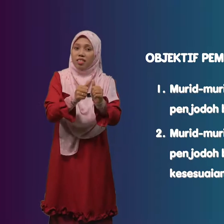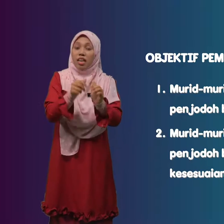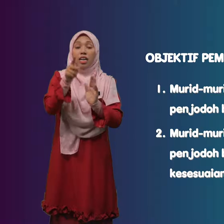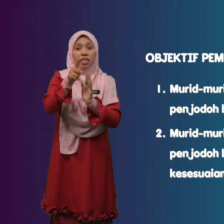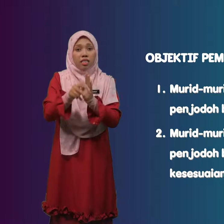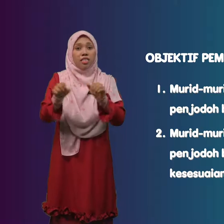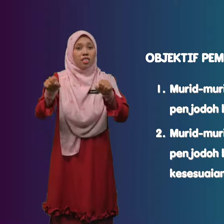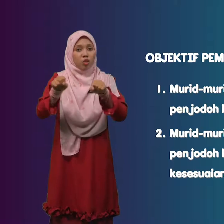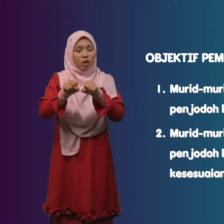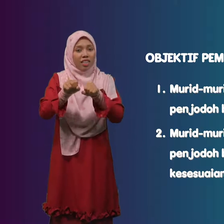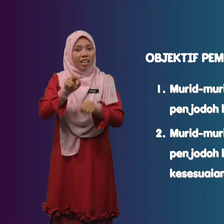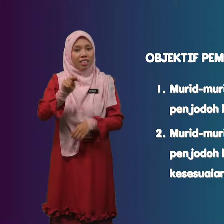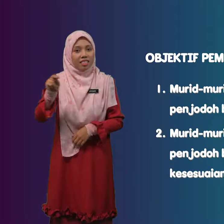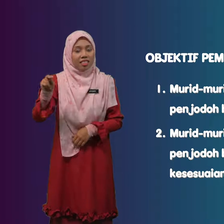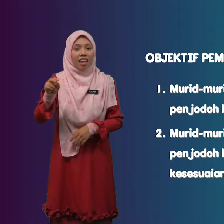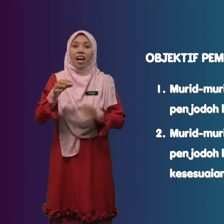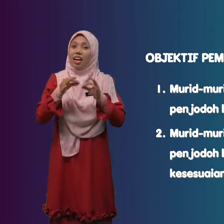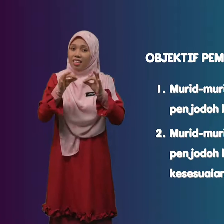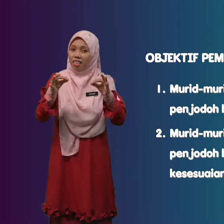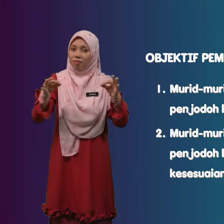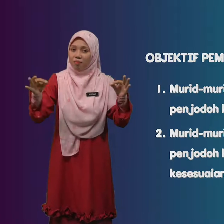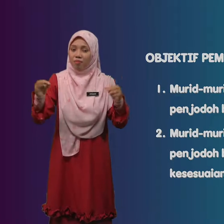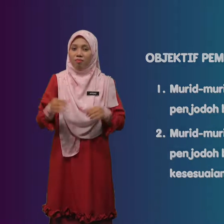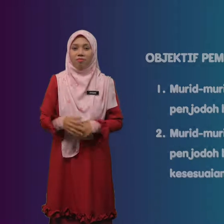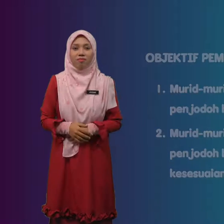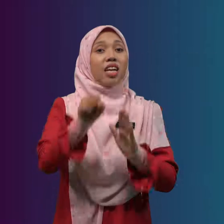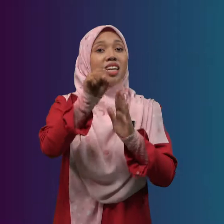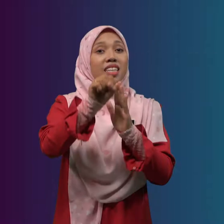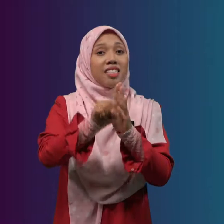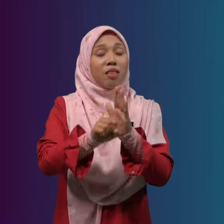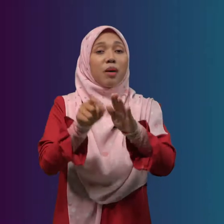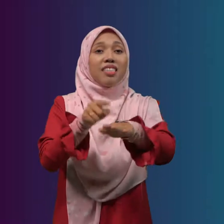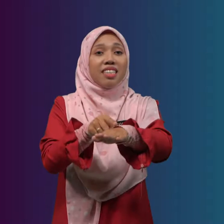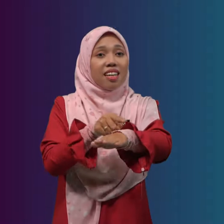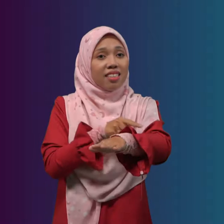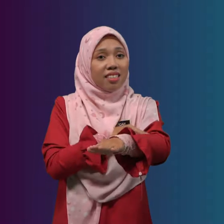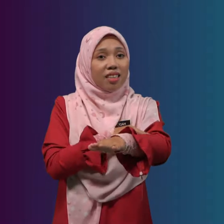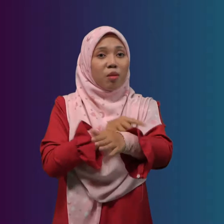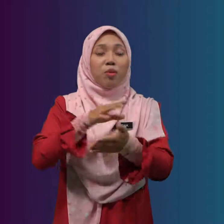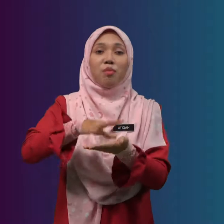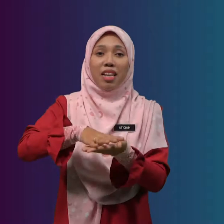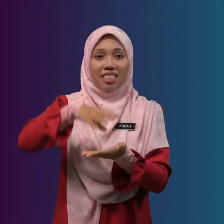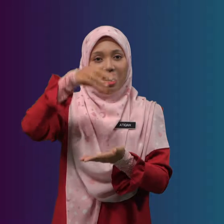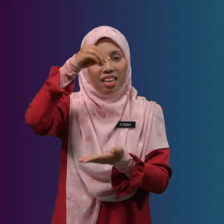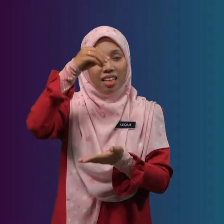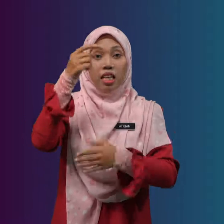kesesuaian ayat. Sepanjang pembelajaran